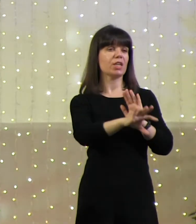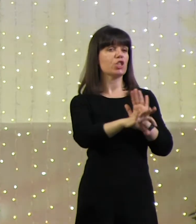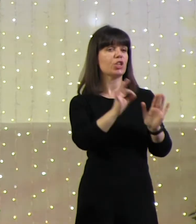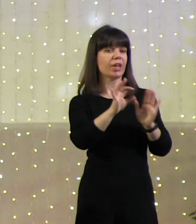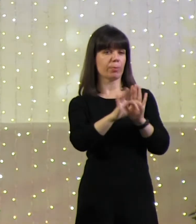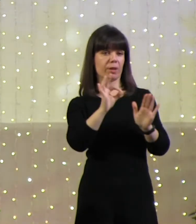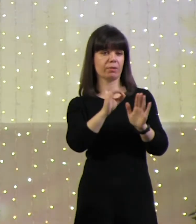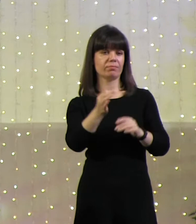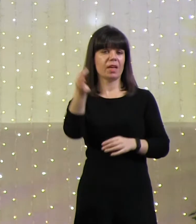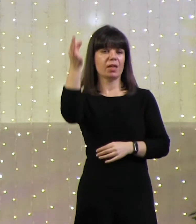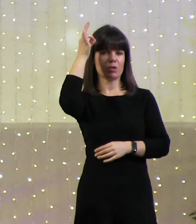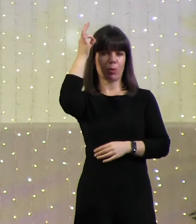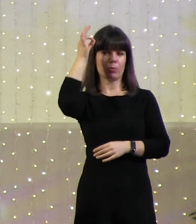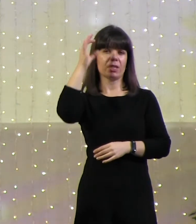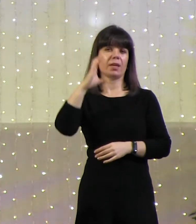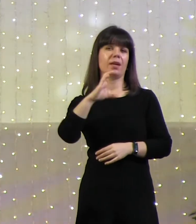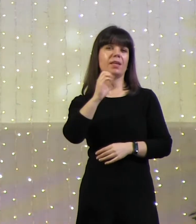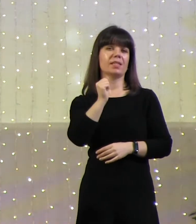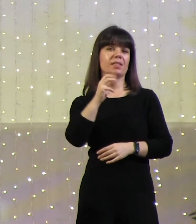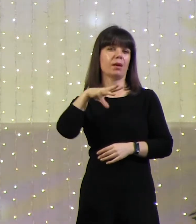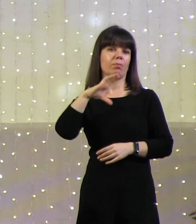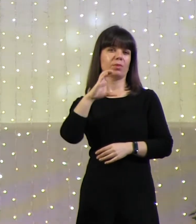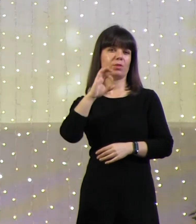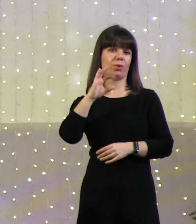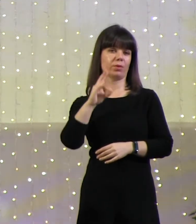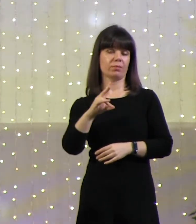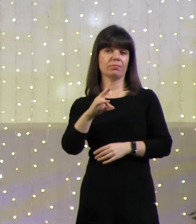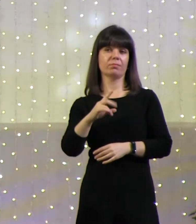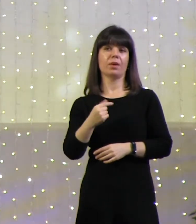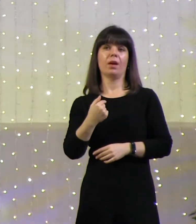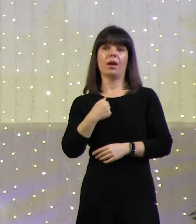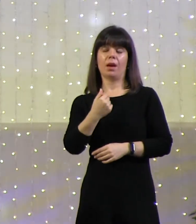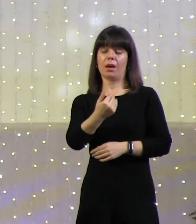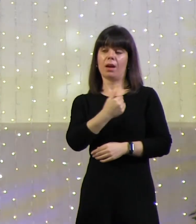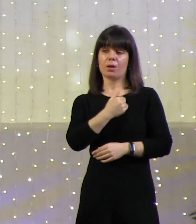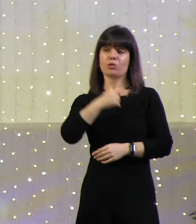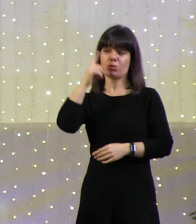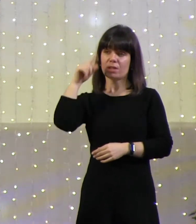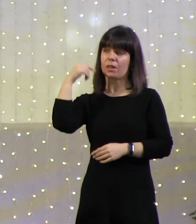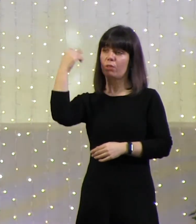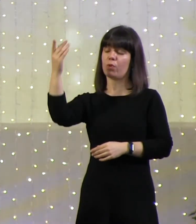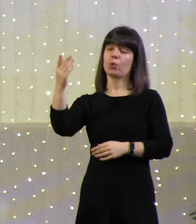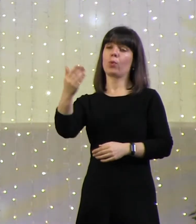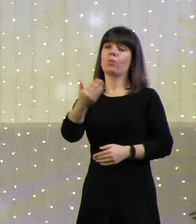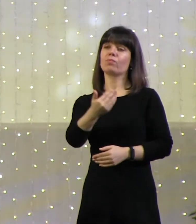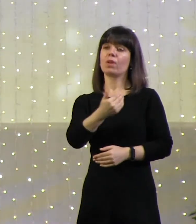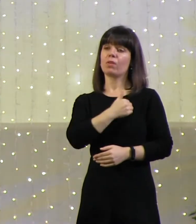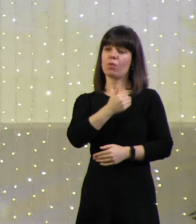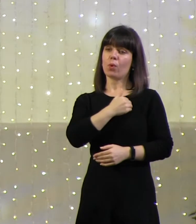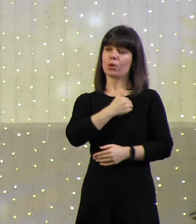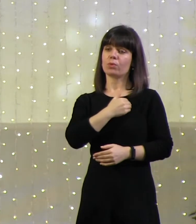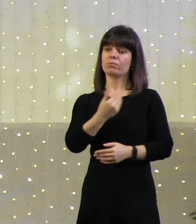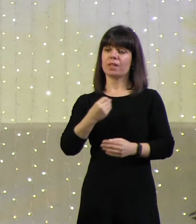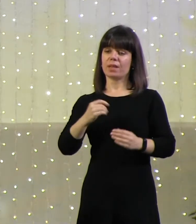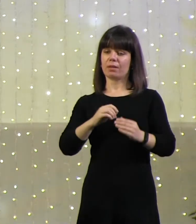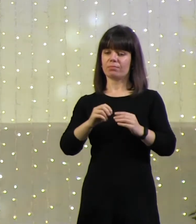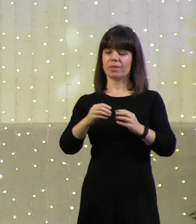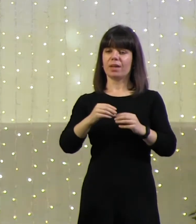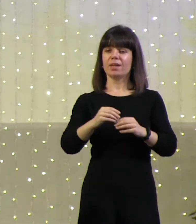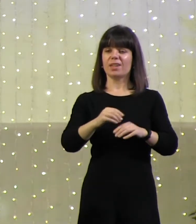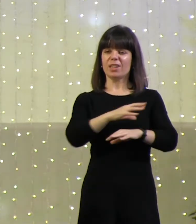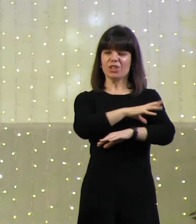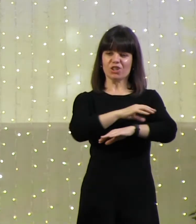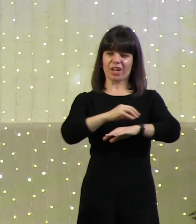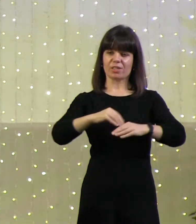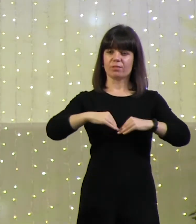Самсон, помните, говорил? Давай так, Господь. Мне нужно знать Твою волю. Я постелю шерсть. Если она будет мокрая утром, значит, это я буду